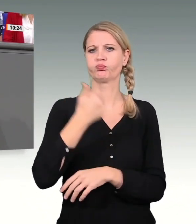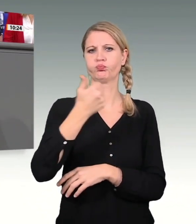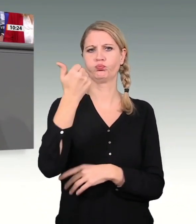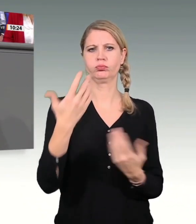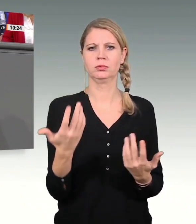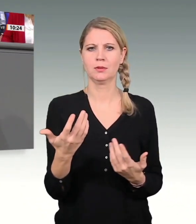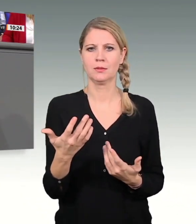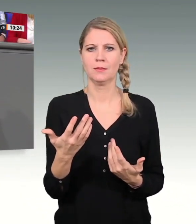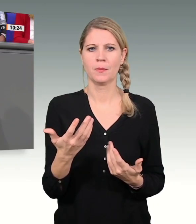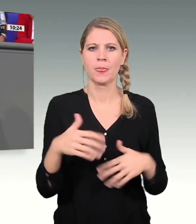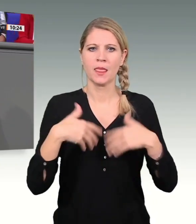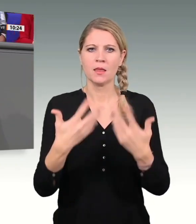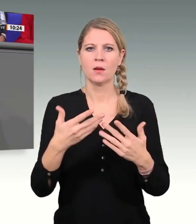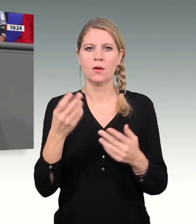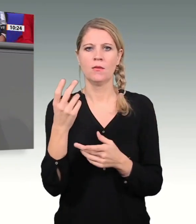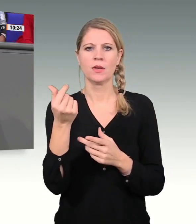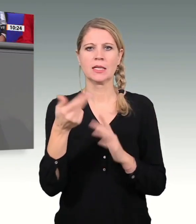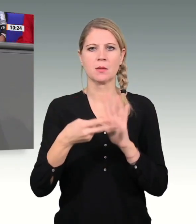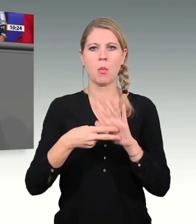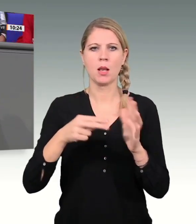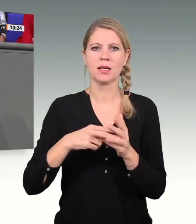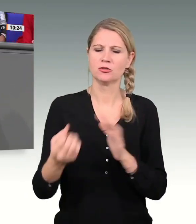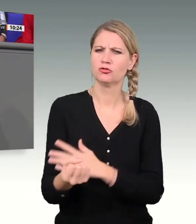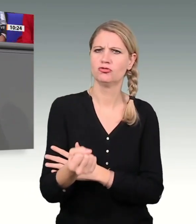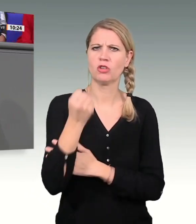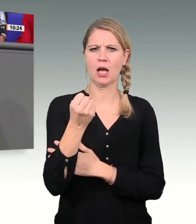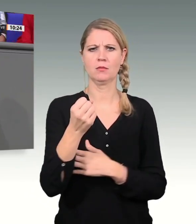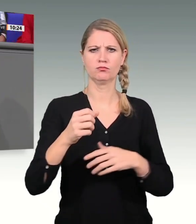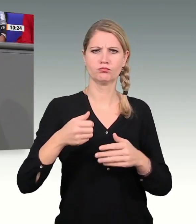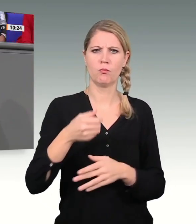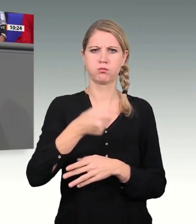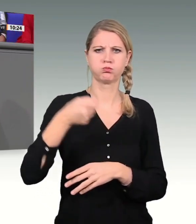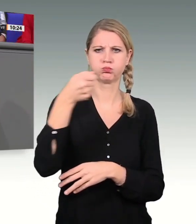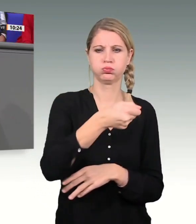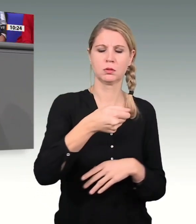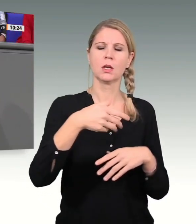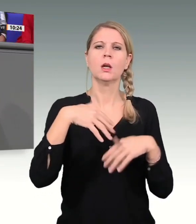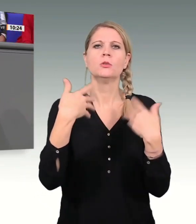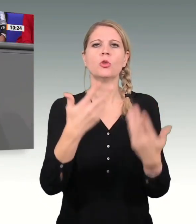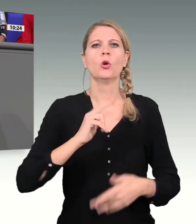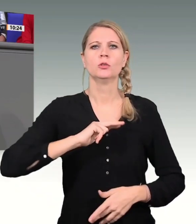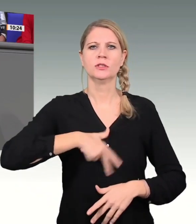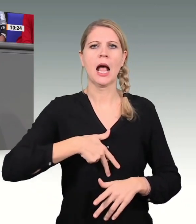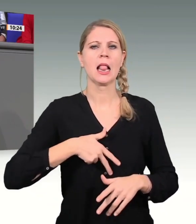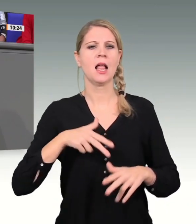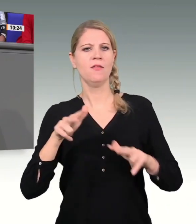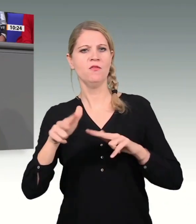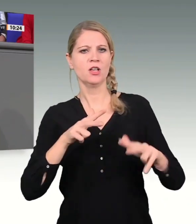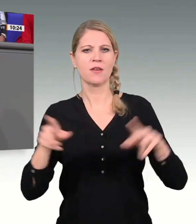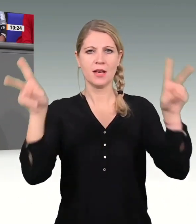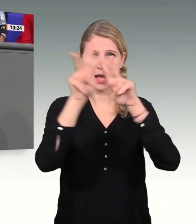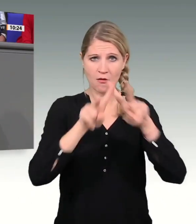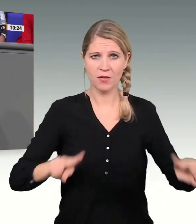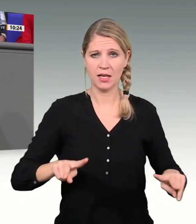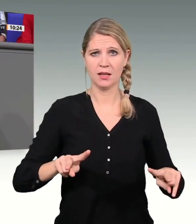deutlichen Beitrag, damit der soziale und der wirtschaftliche Frieden in diesem Land und auch der Erfolg in diesem Land gesichert